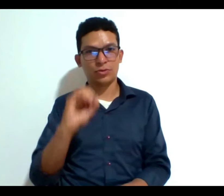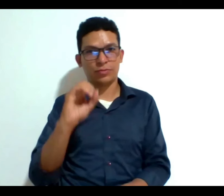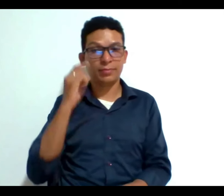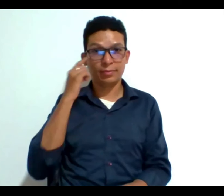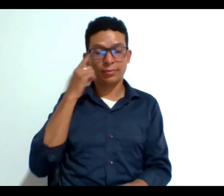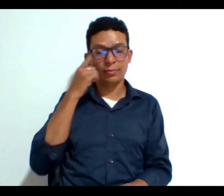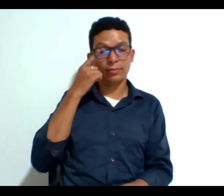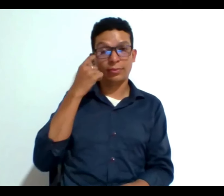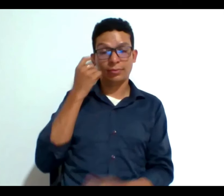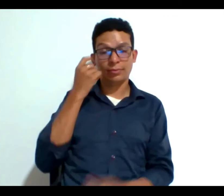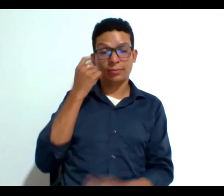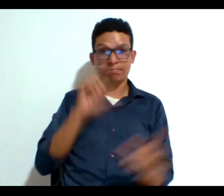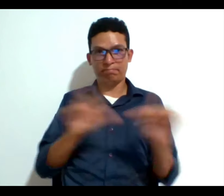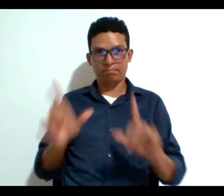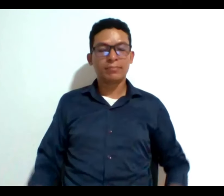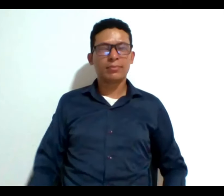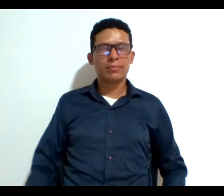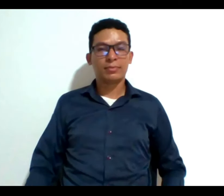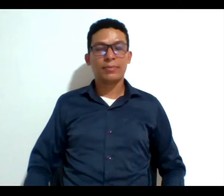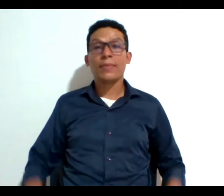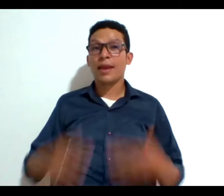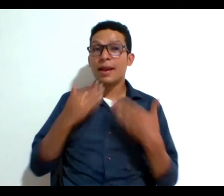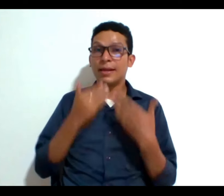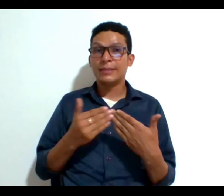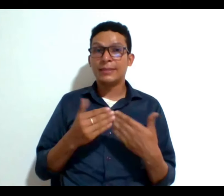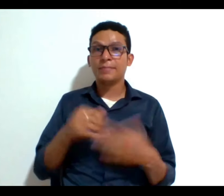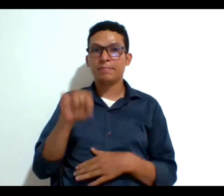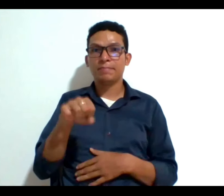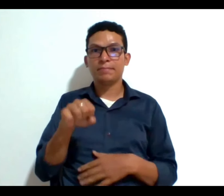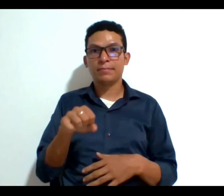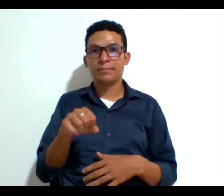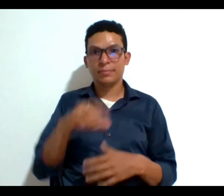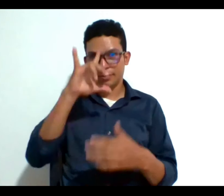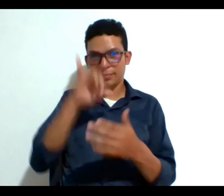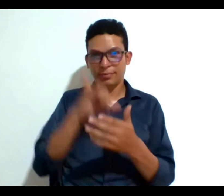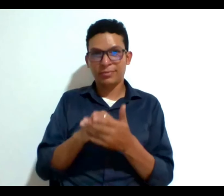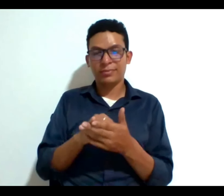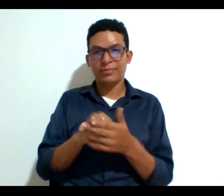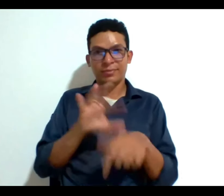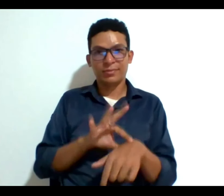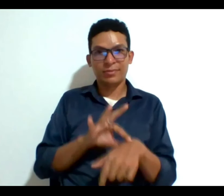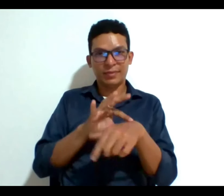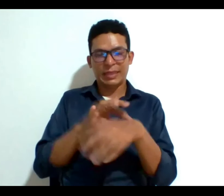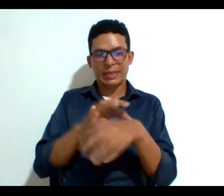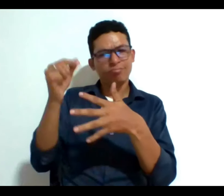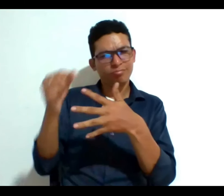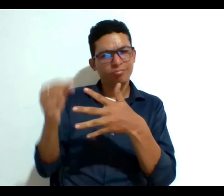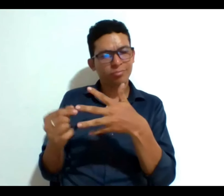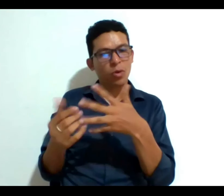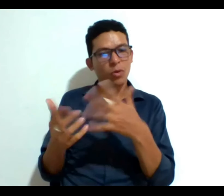listo Diana muchas gracias y yo creo que ya el doctor ha dado varios elementos